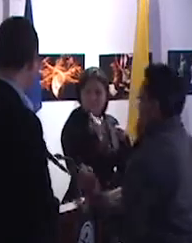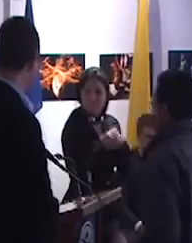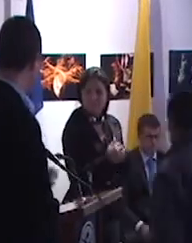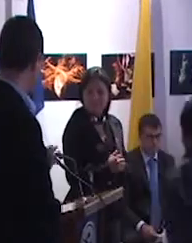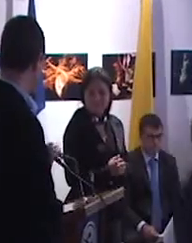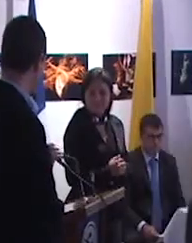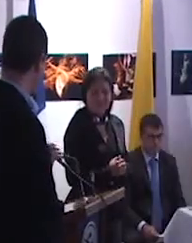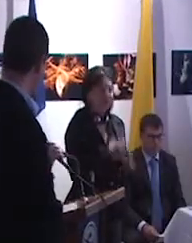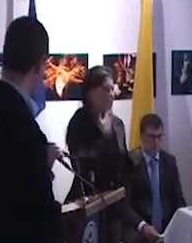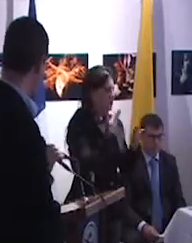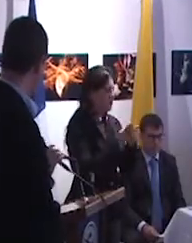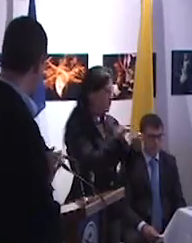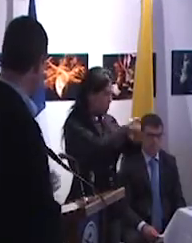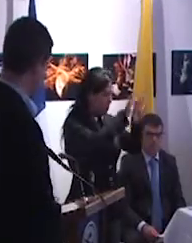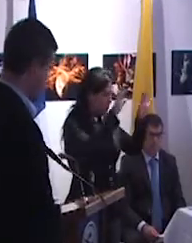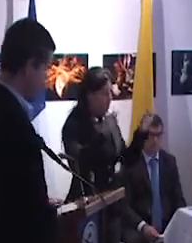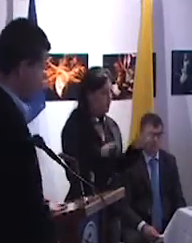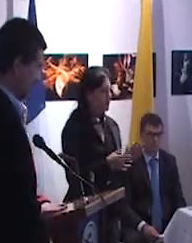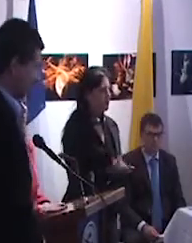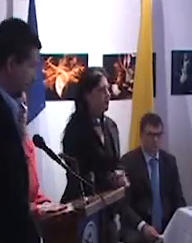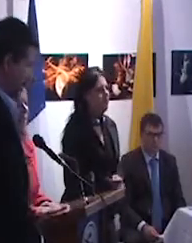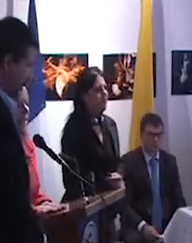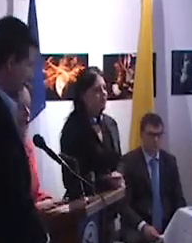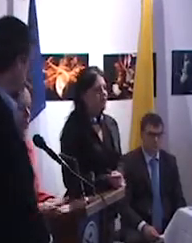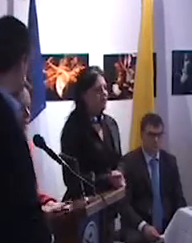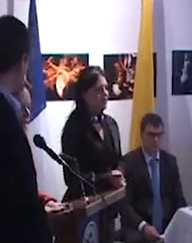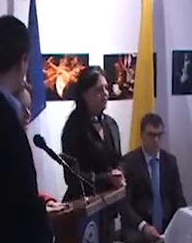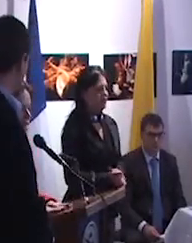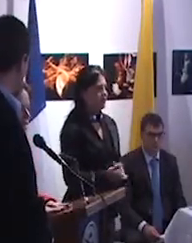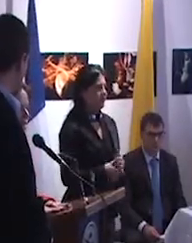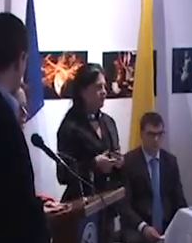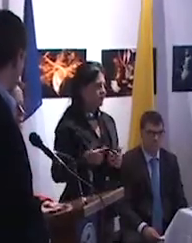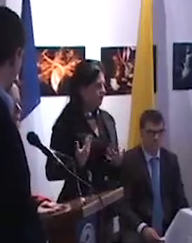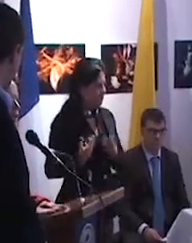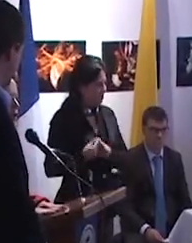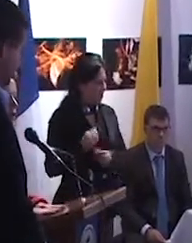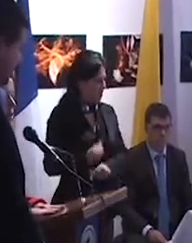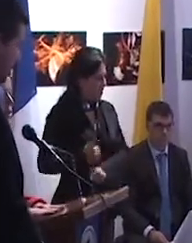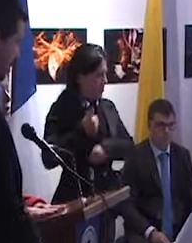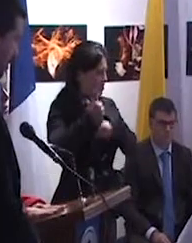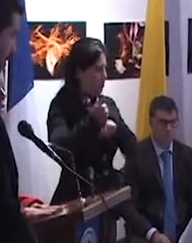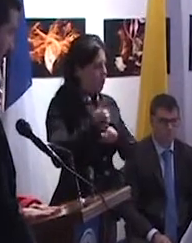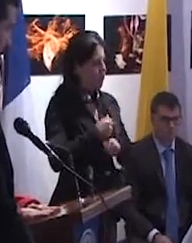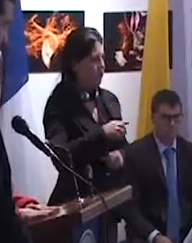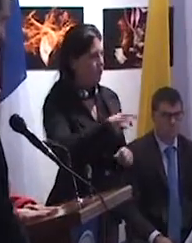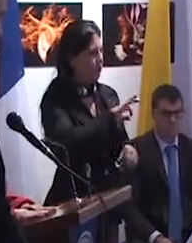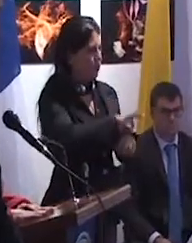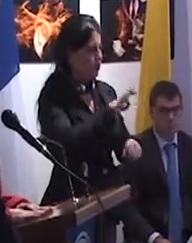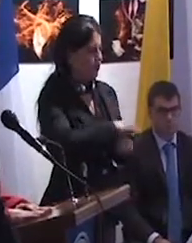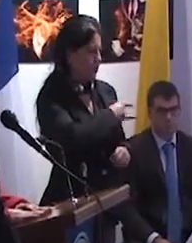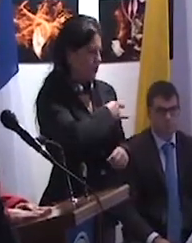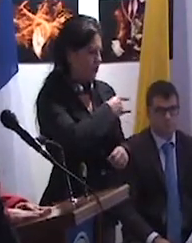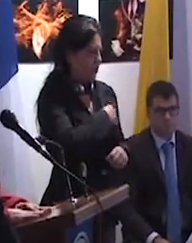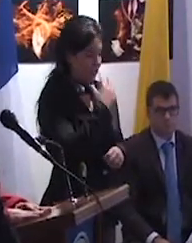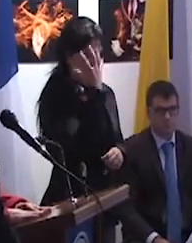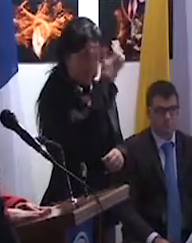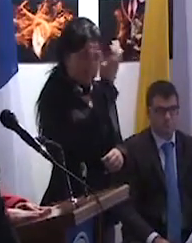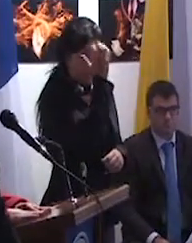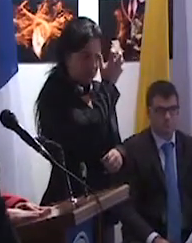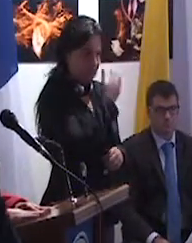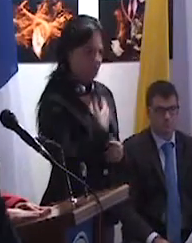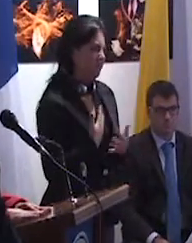Buenos días. En nombre de las directivas de la Fundación Universitaria de los Libertadores,